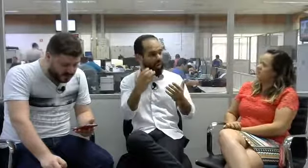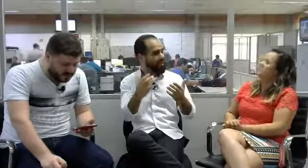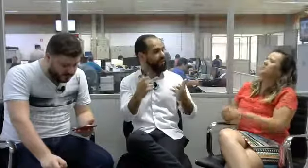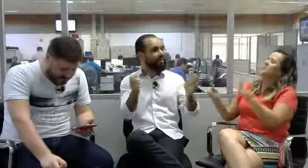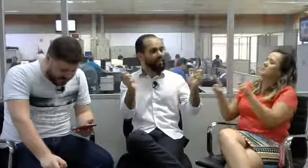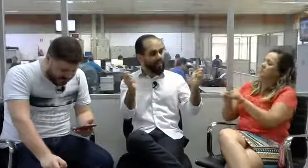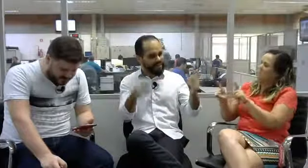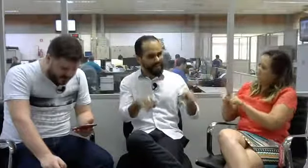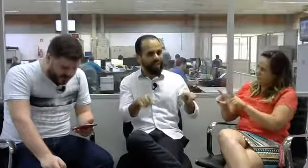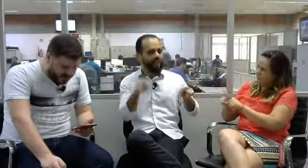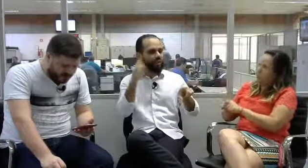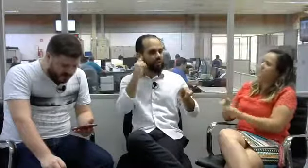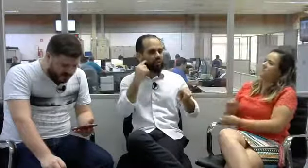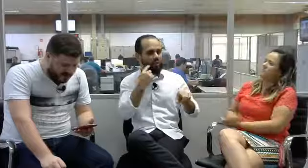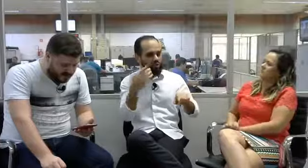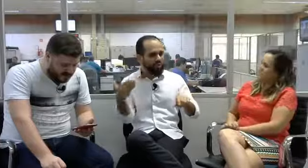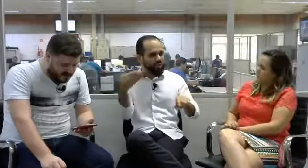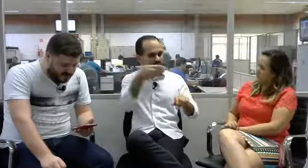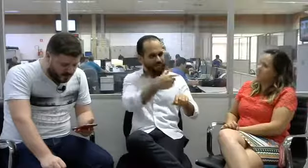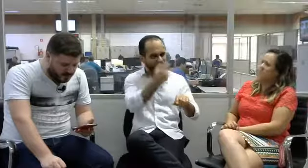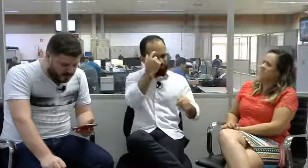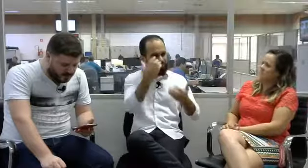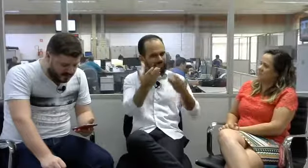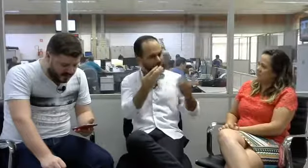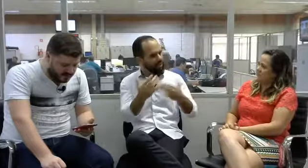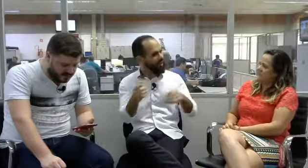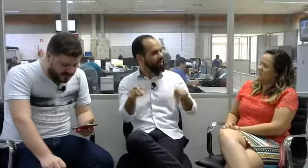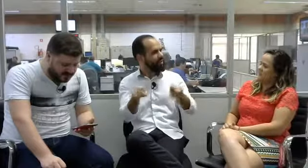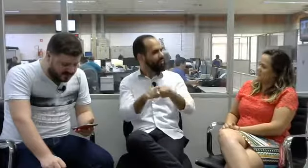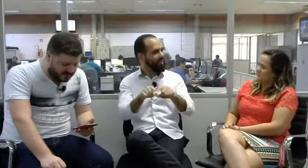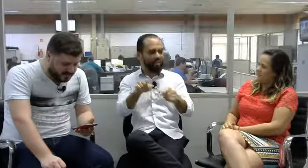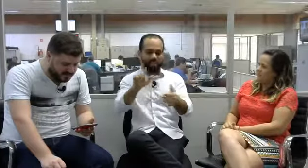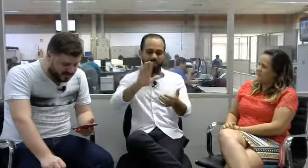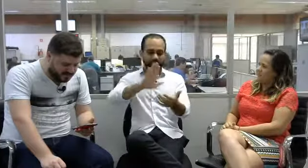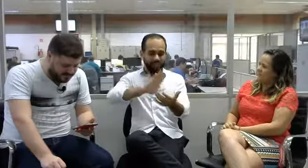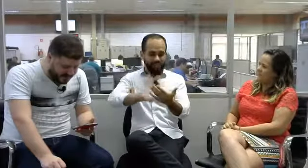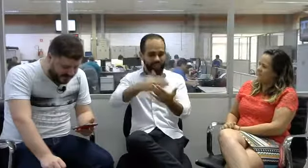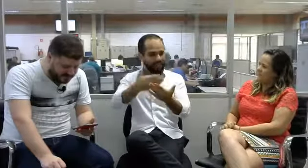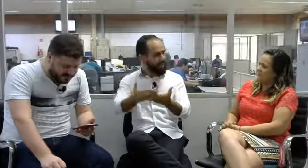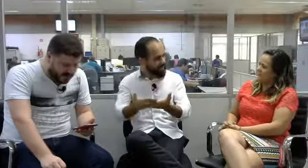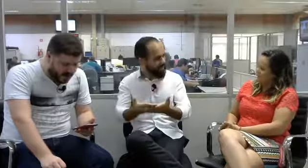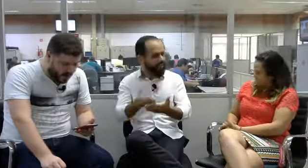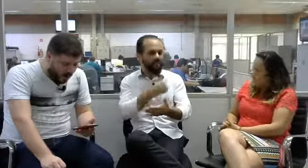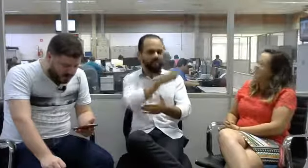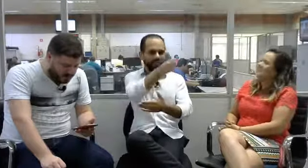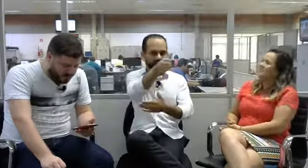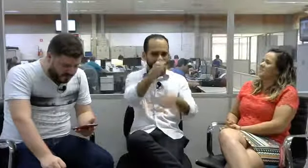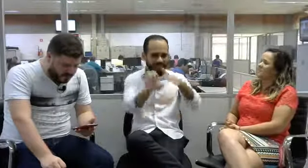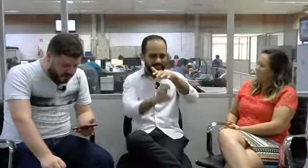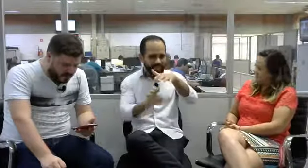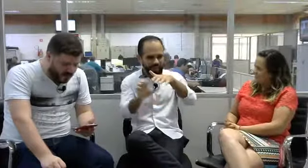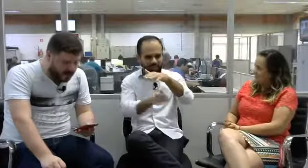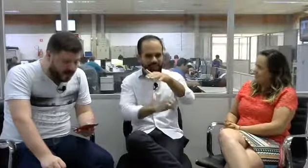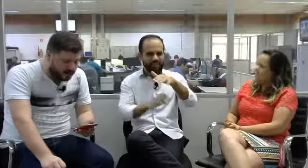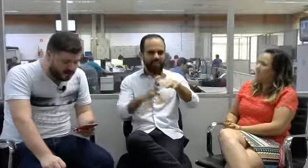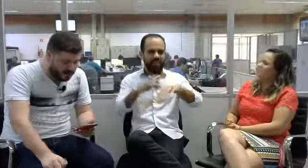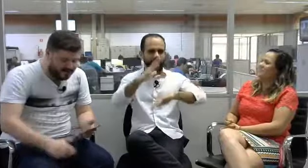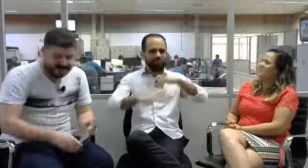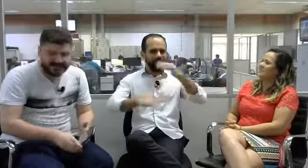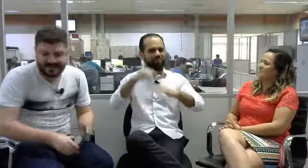e ouvintes. Trabalha também como professor e intérprete de Libras em empresas privadas. Ótimo profissional, recomendo muito ver as aulas